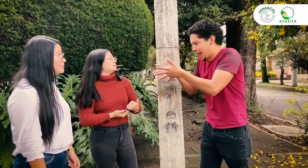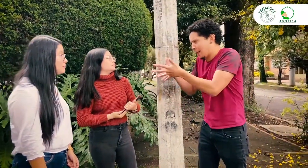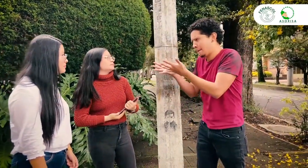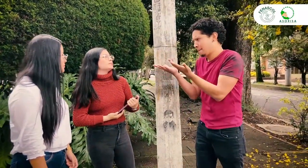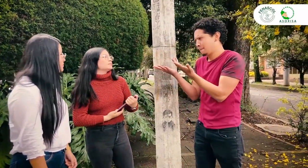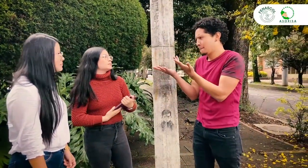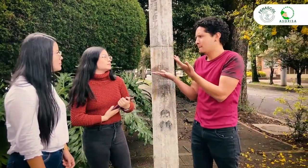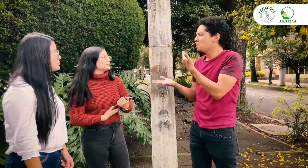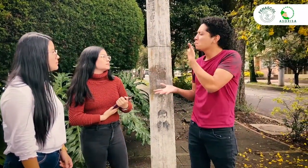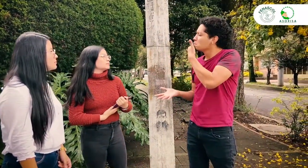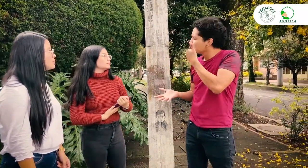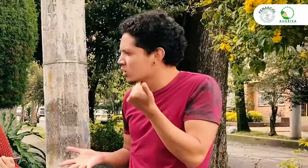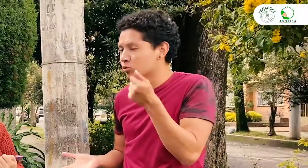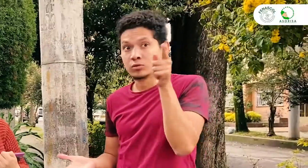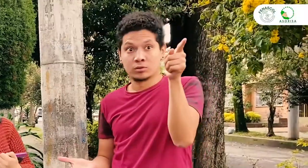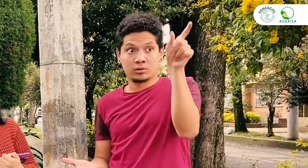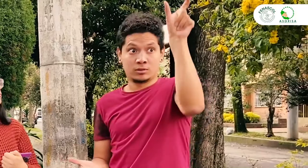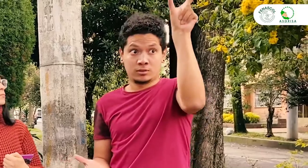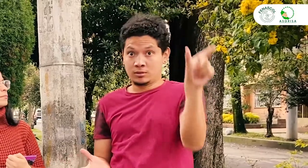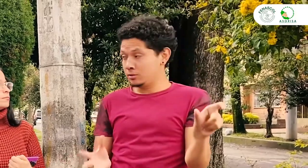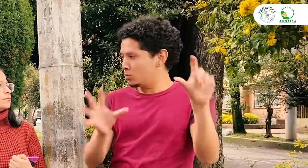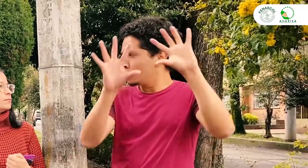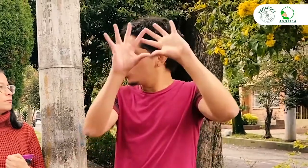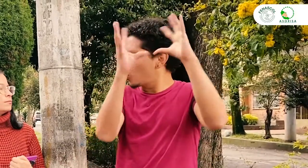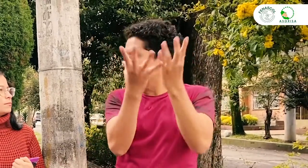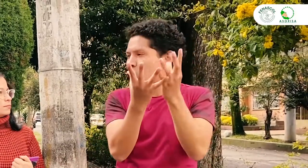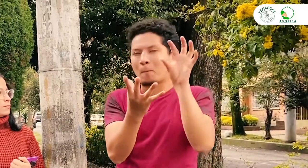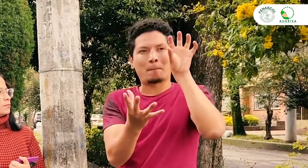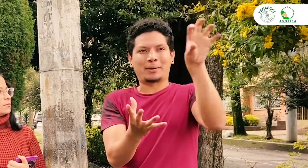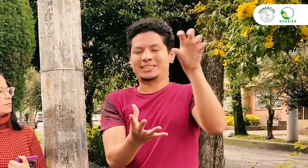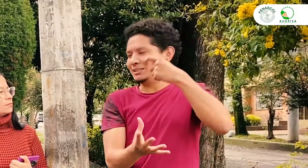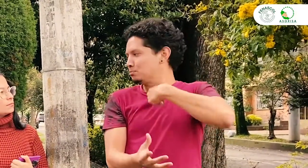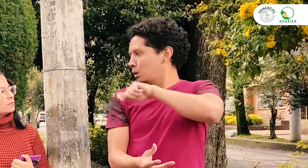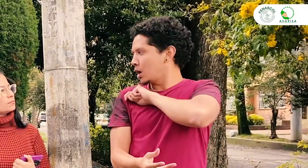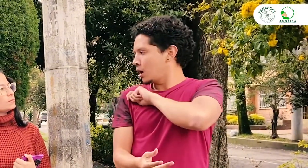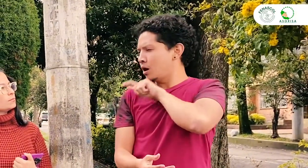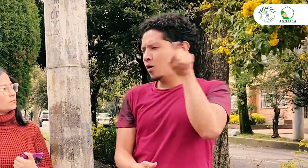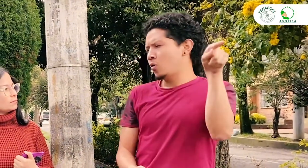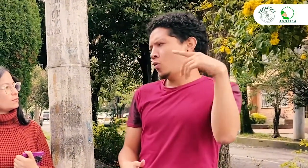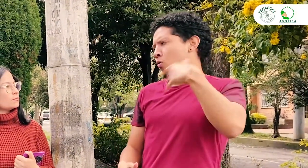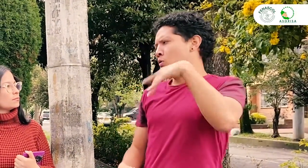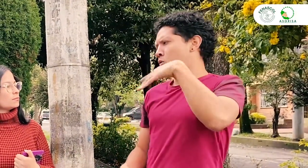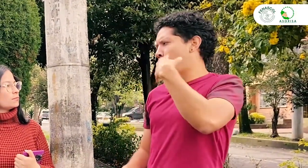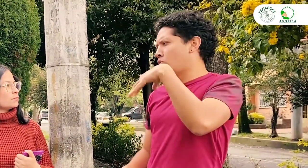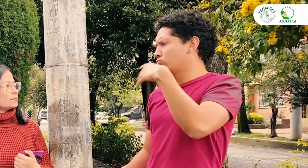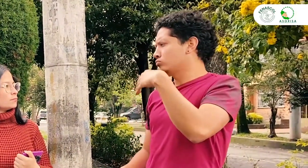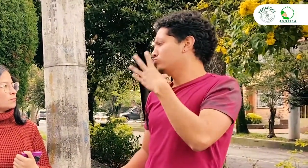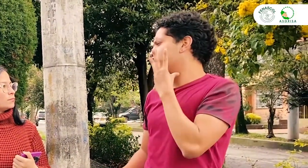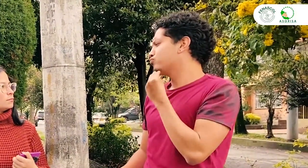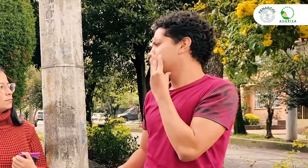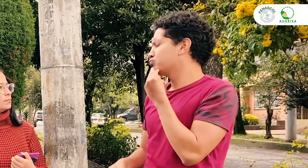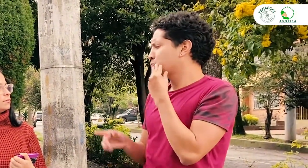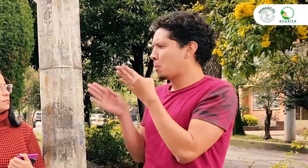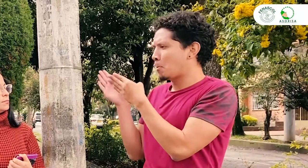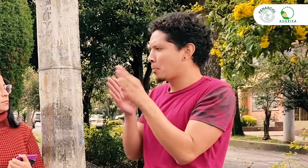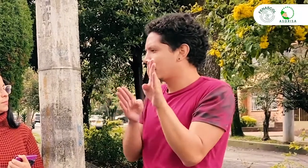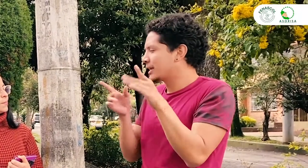que en vez de explicarles yo, lo mejor es ver lo que nos dice al respecto un español experto en planeación lingüística quien